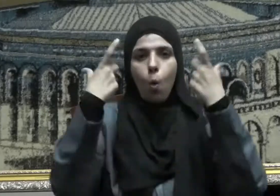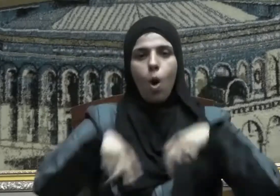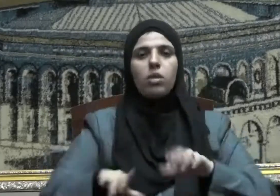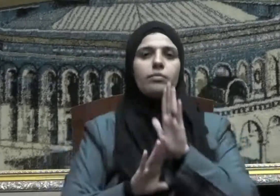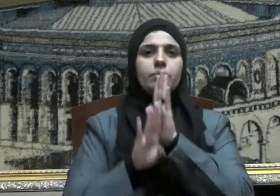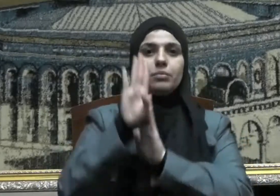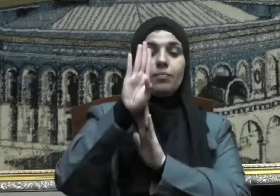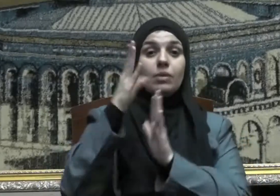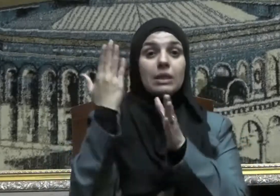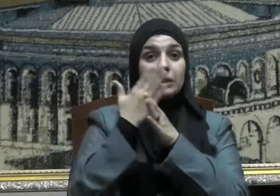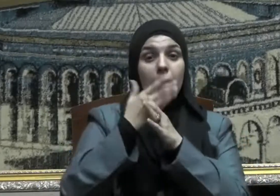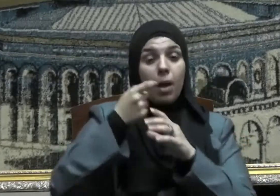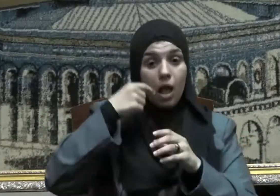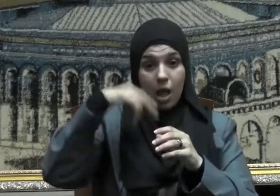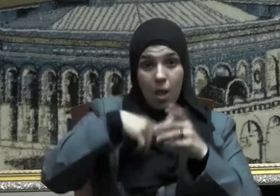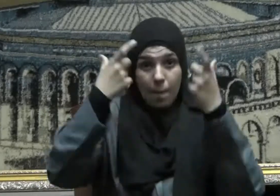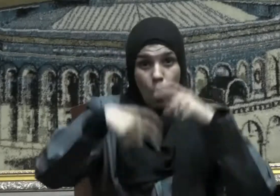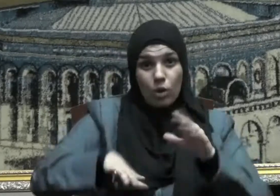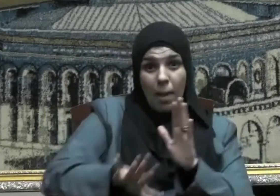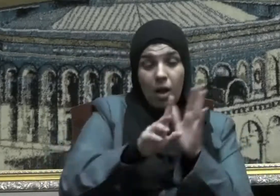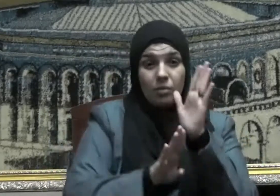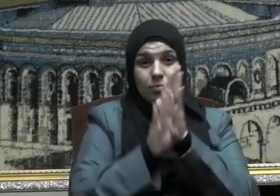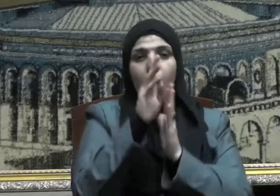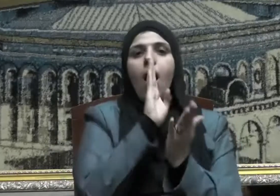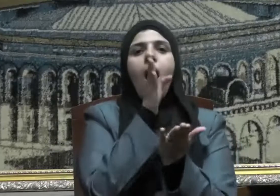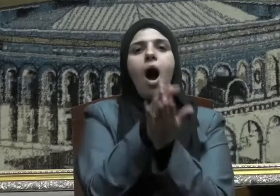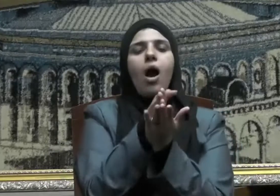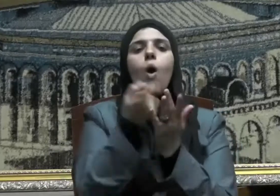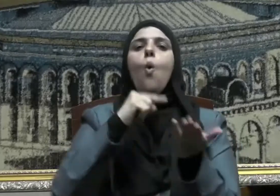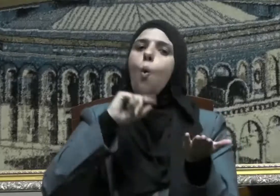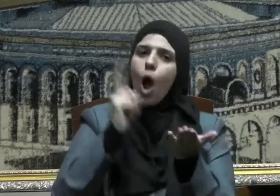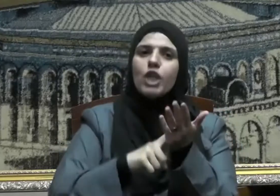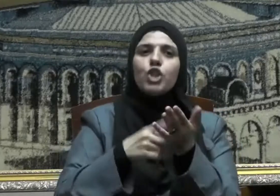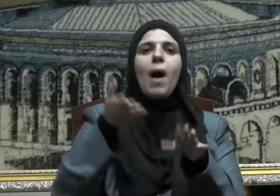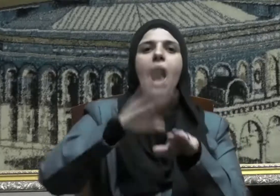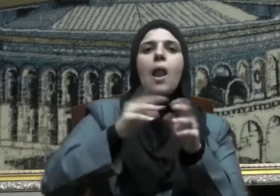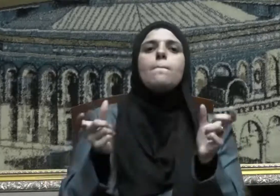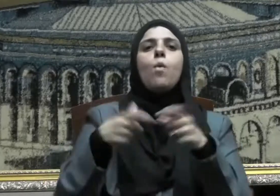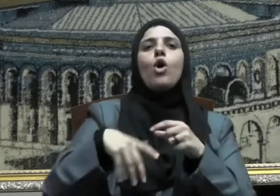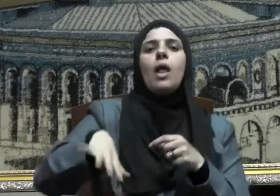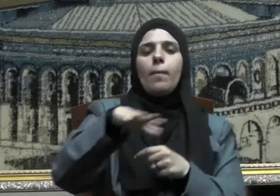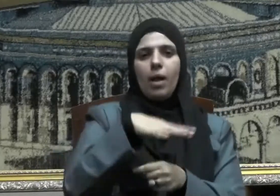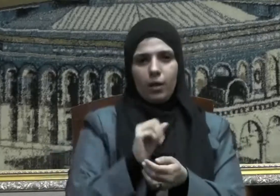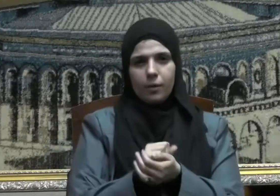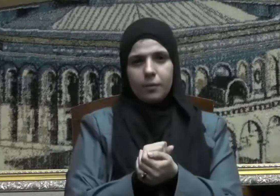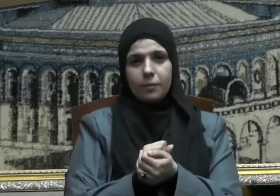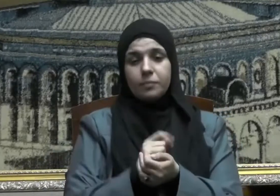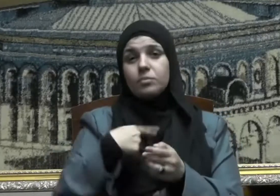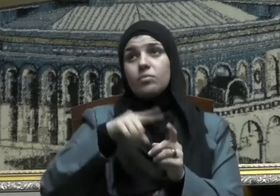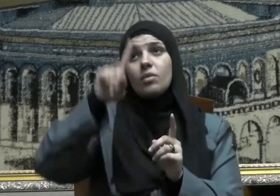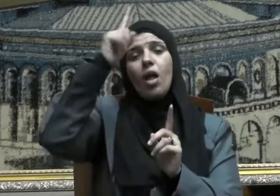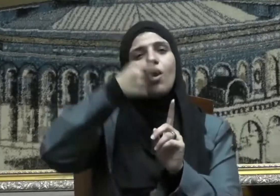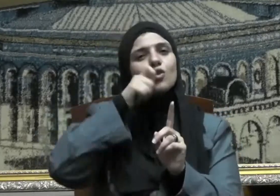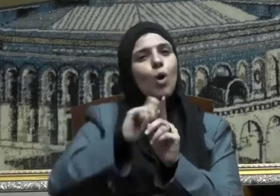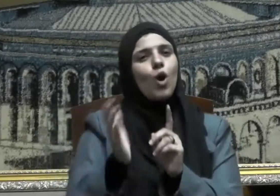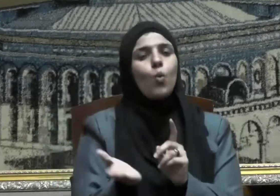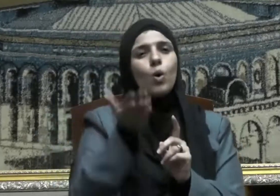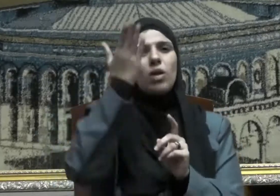حيث إن العناية بهم حق وواجب على المجتمع فالله